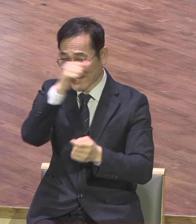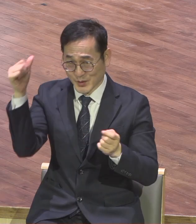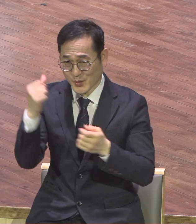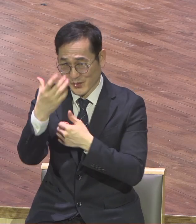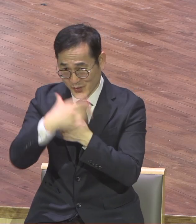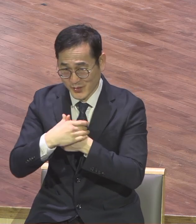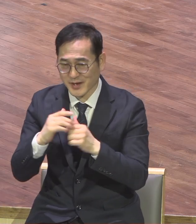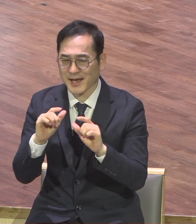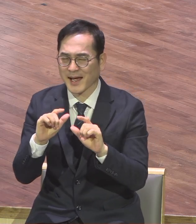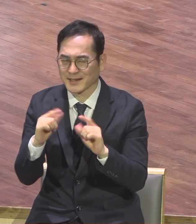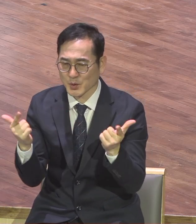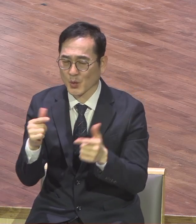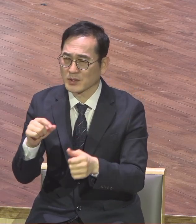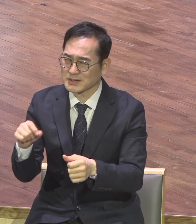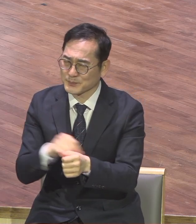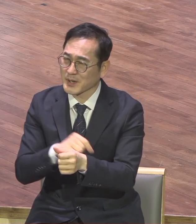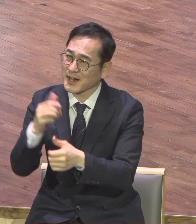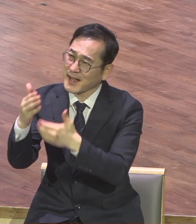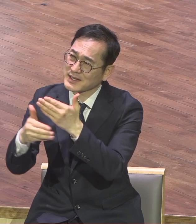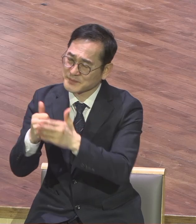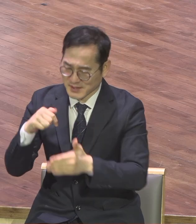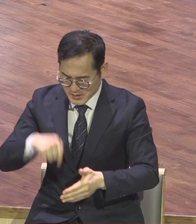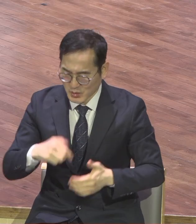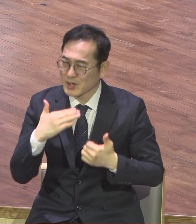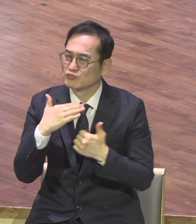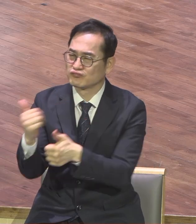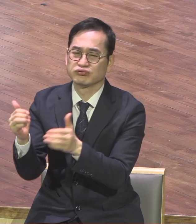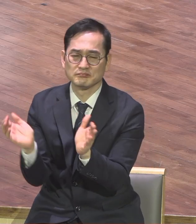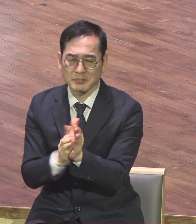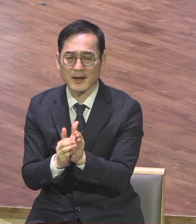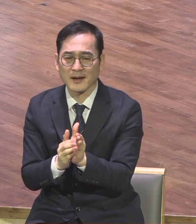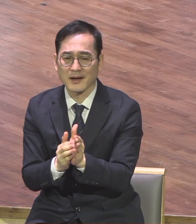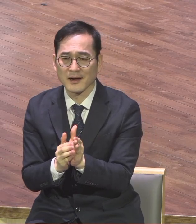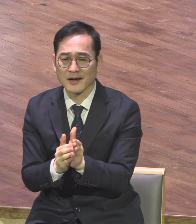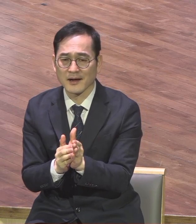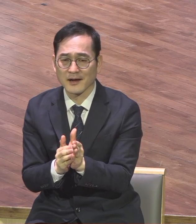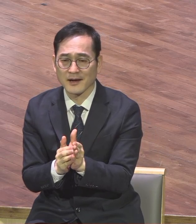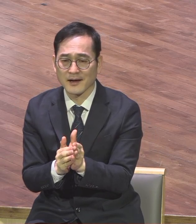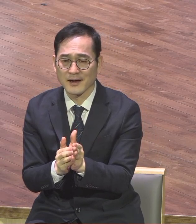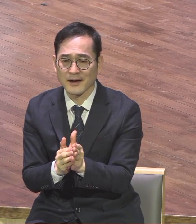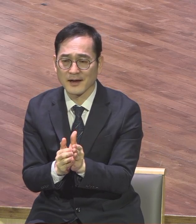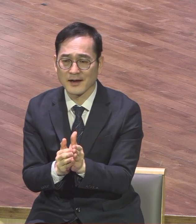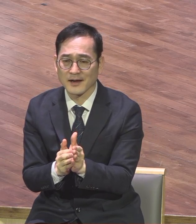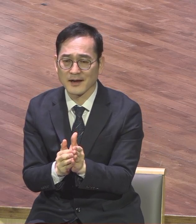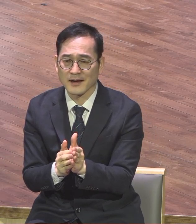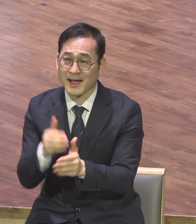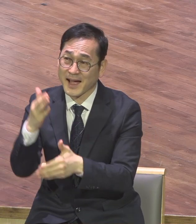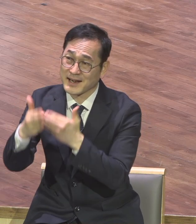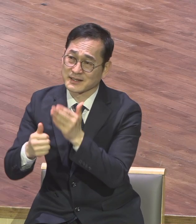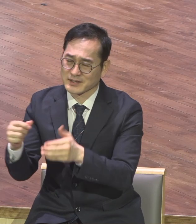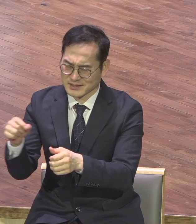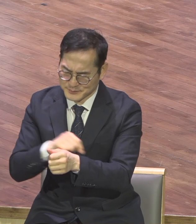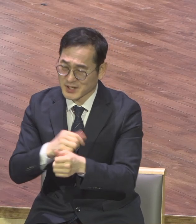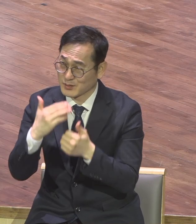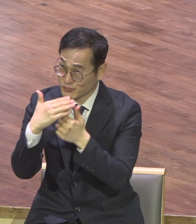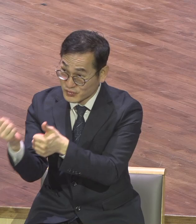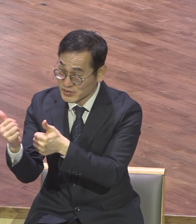특별히 영원교회로 부르셨다 이 천명 소명 소명 사명 이것이 하나님이